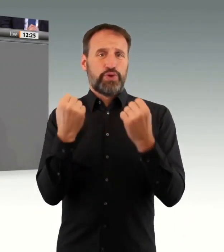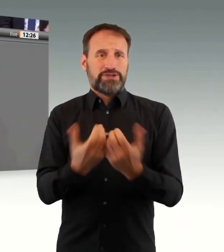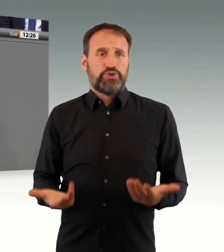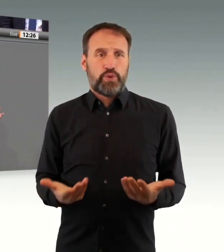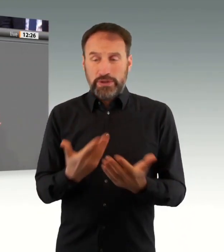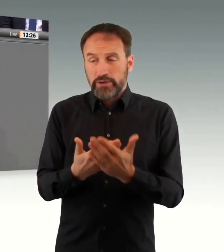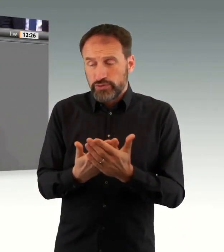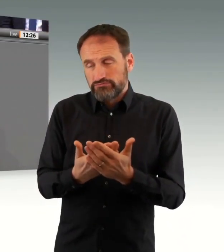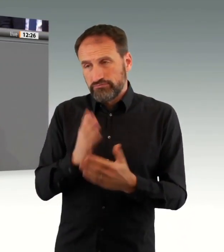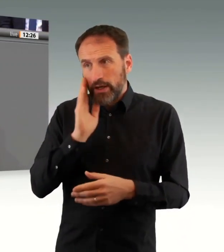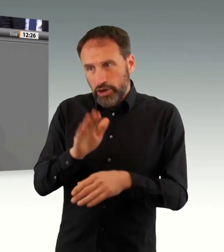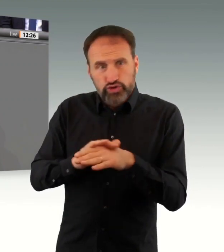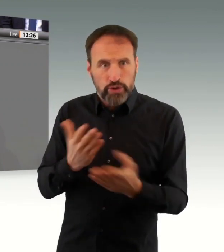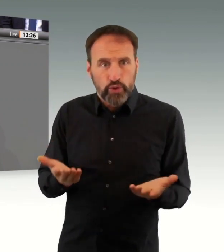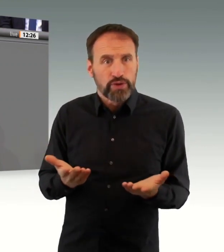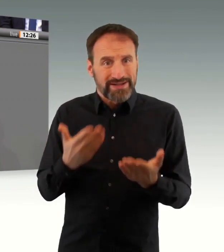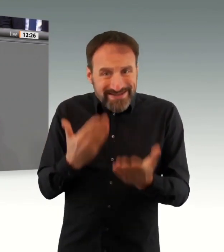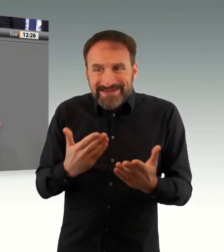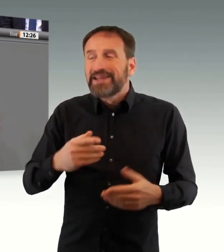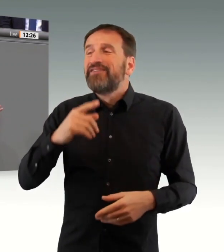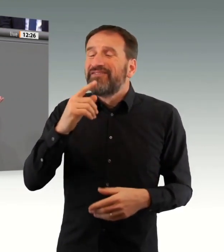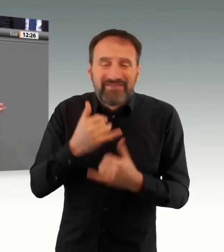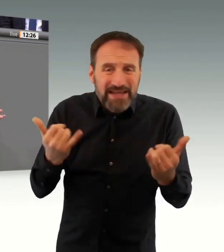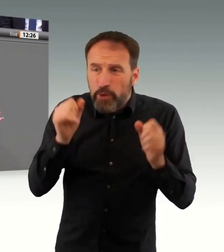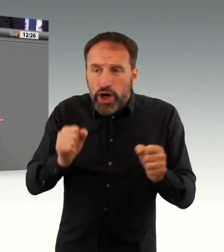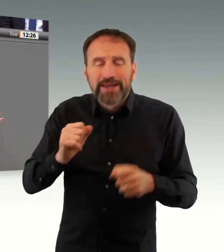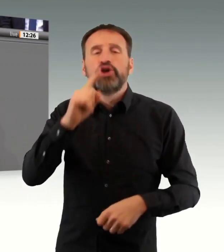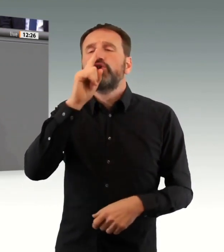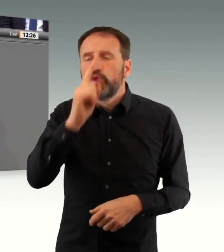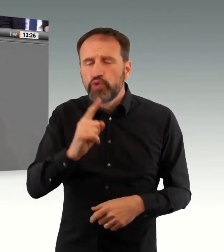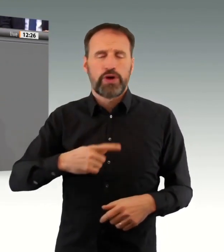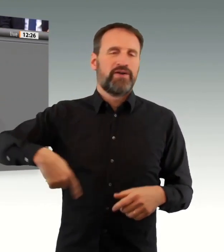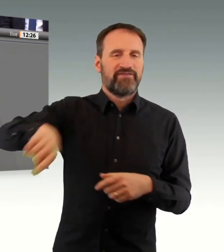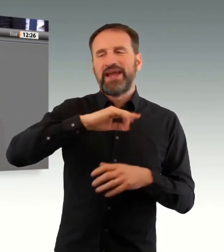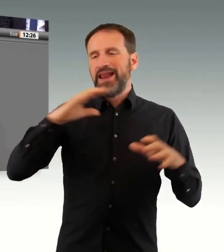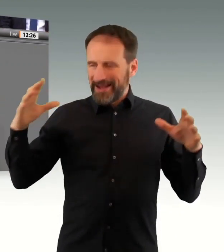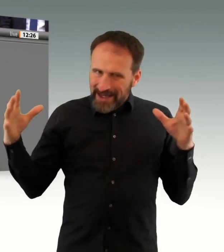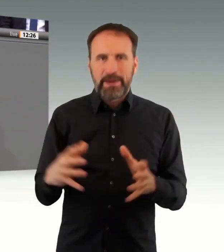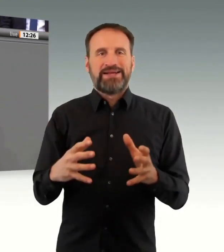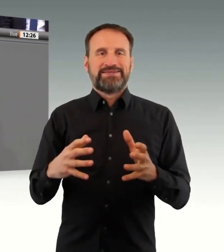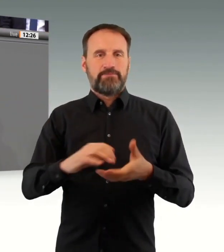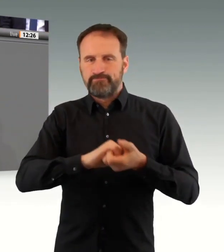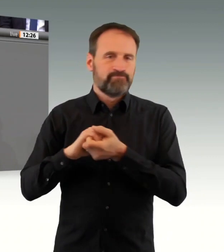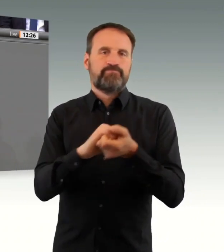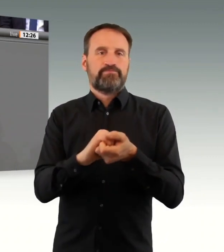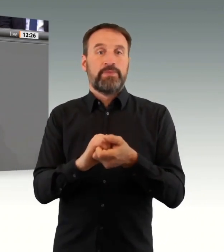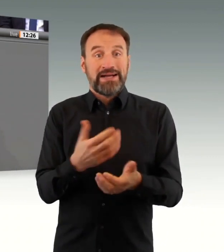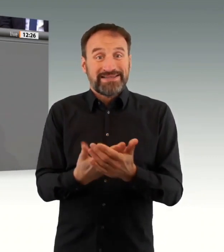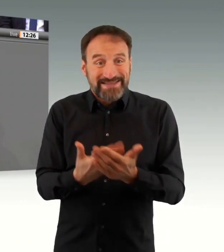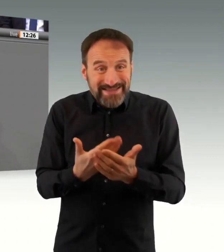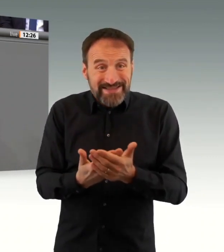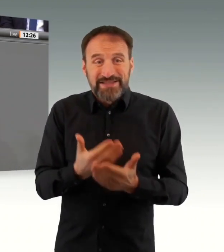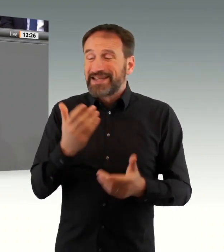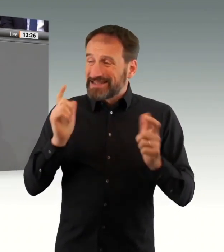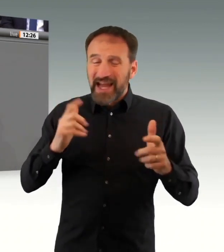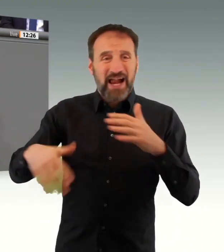damit, dass die Schwere der Erkrankungen zunimmt, dass wir unter Umständen erleben müssen, dass unsere Impfstoffe nicht mehr wirken. Das